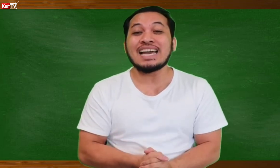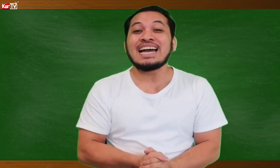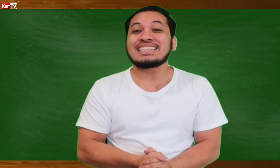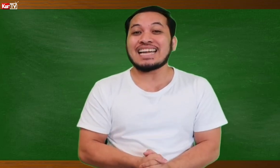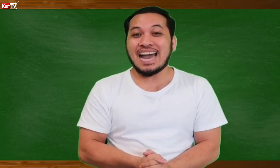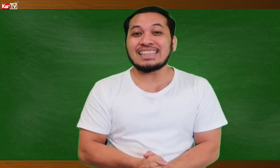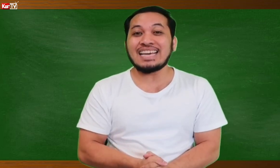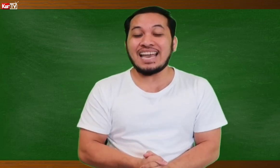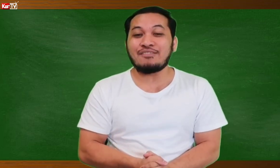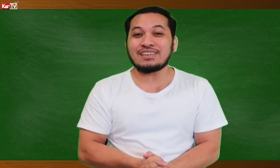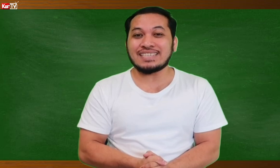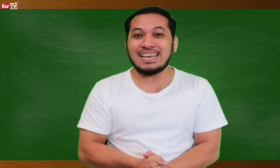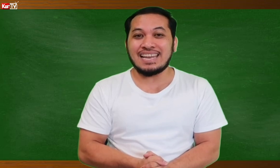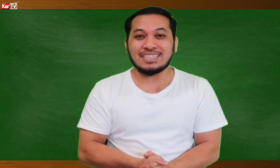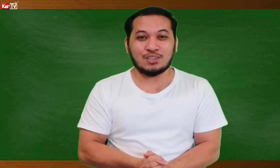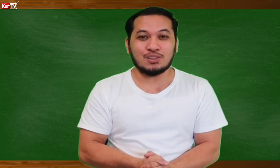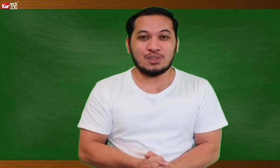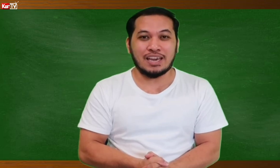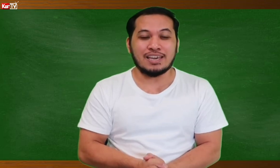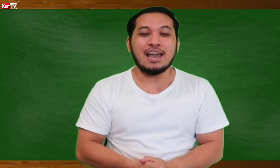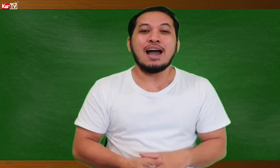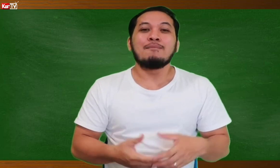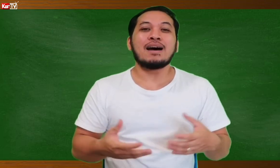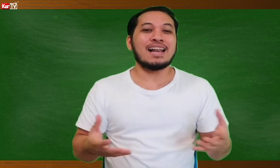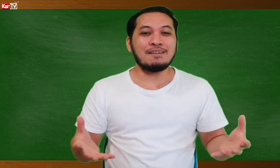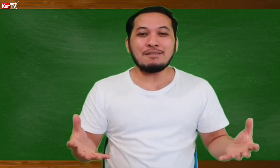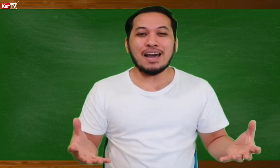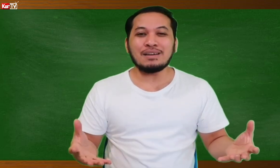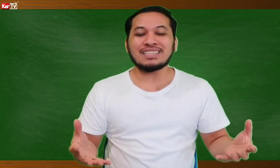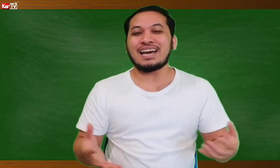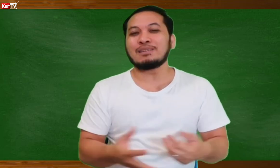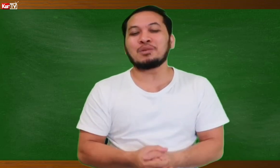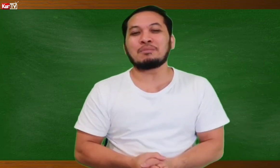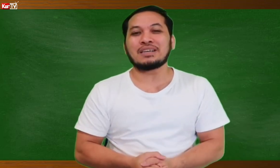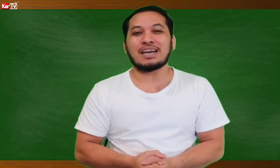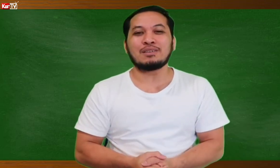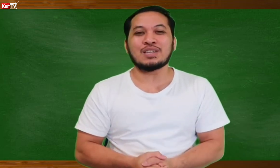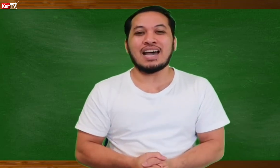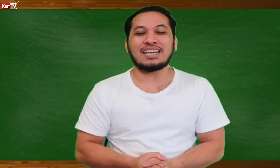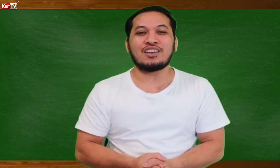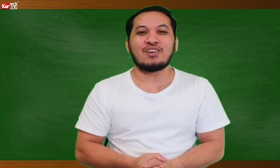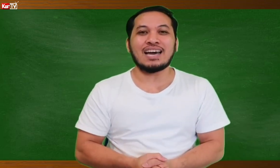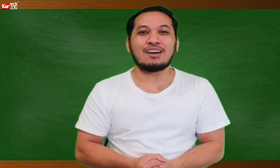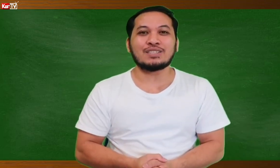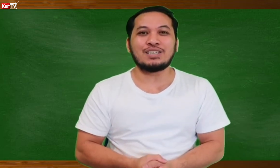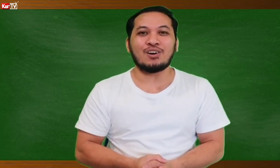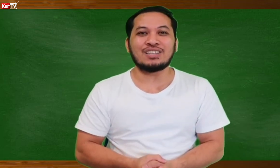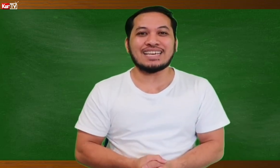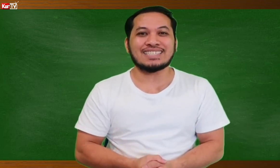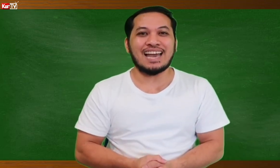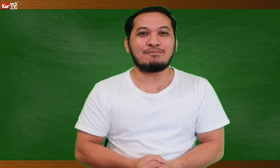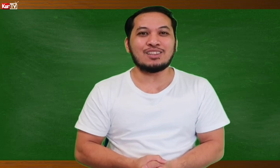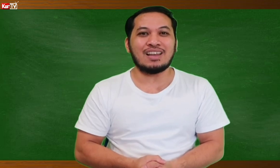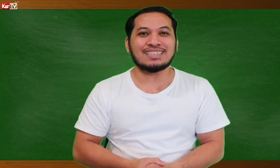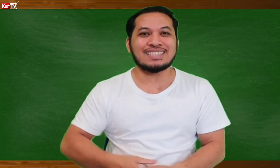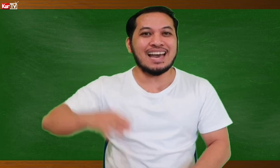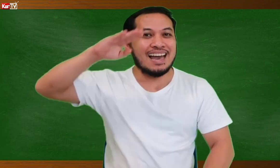sa ating FSL lesson today. Maraming maraming salamat po sa pagsama nyo sa akin ngayong araw. See you all next time. Dito lang sa